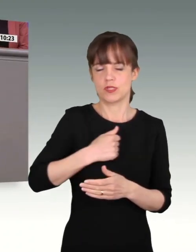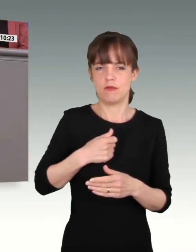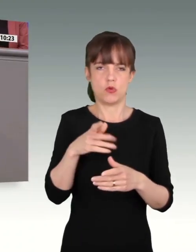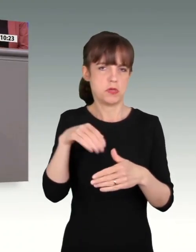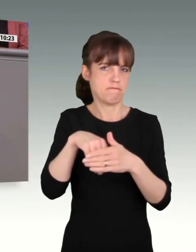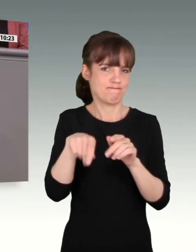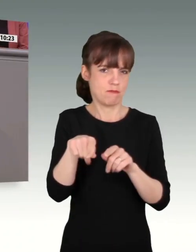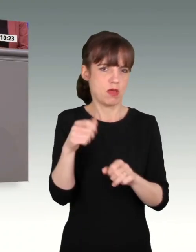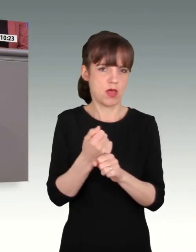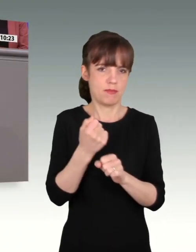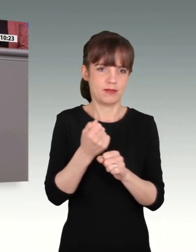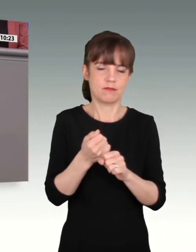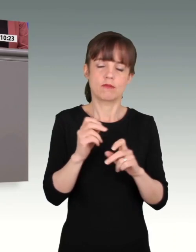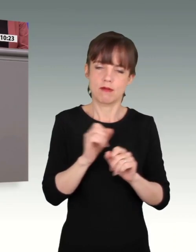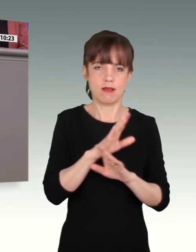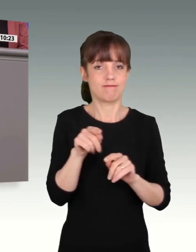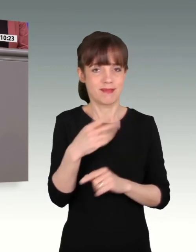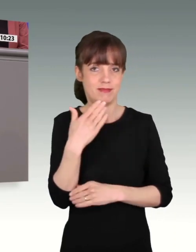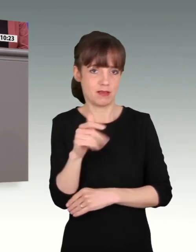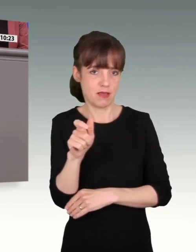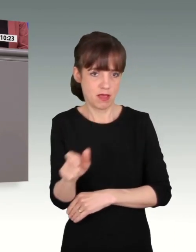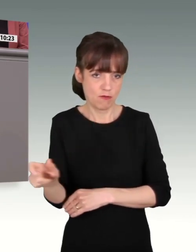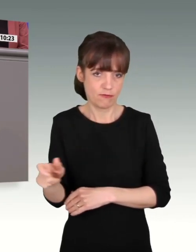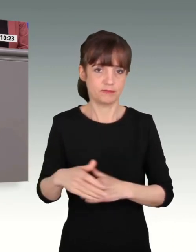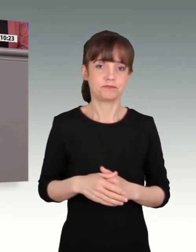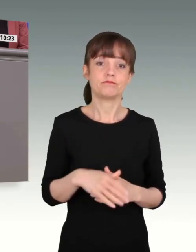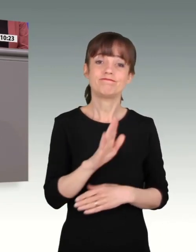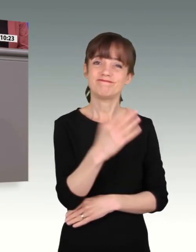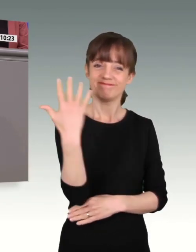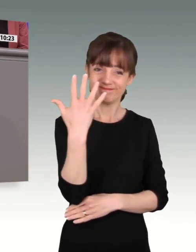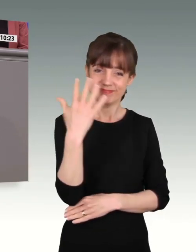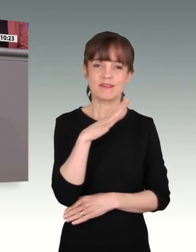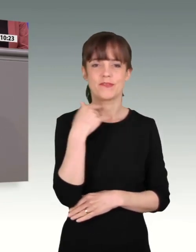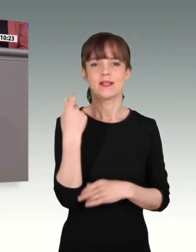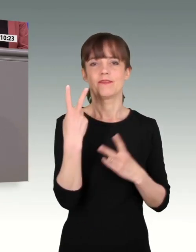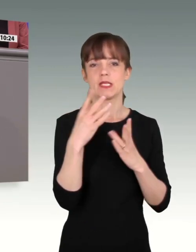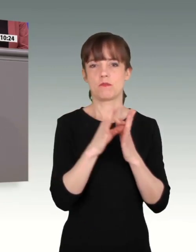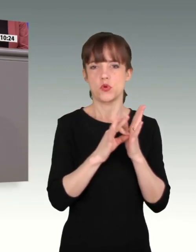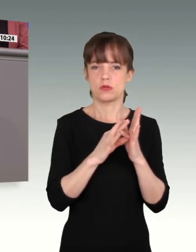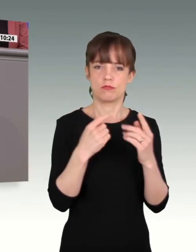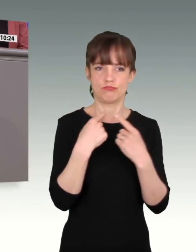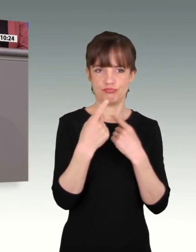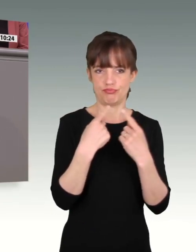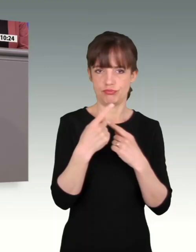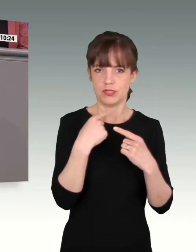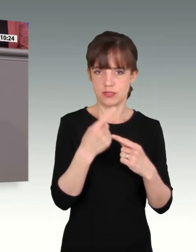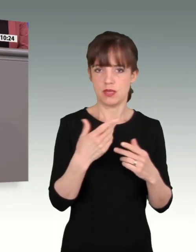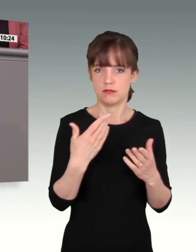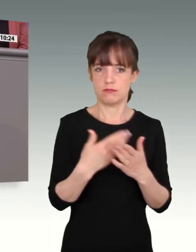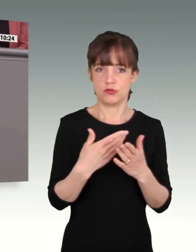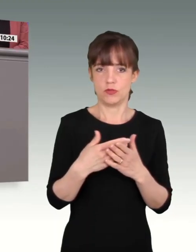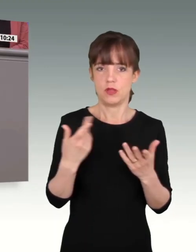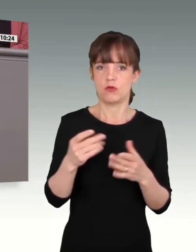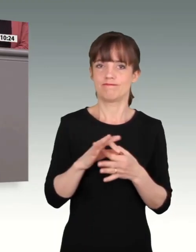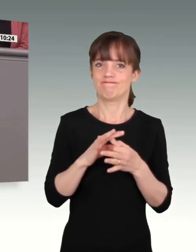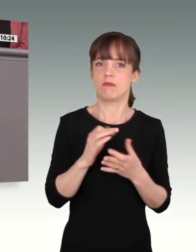rekrutiert. Und da möchte ich sagen, ja, es ist gut, dass die Amtshilfe jetzt beendet